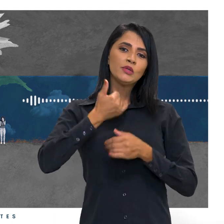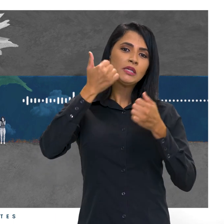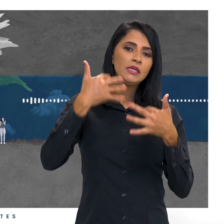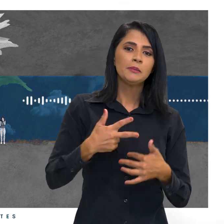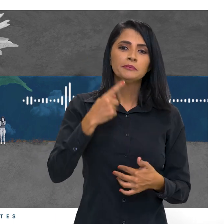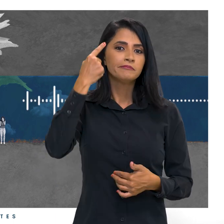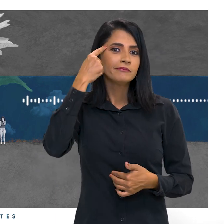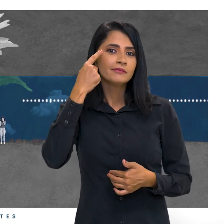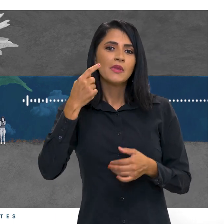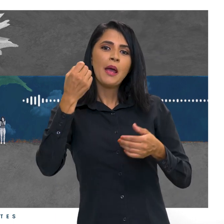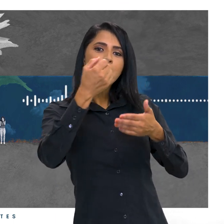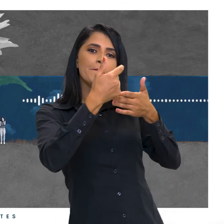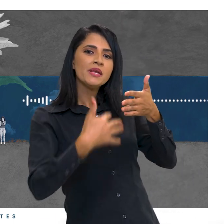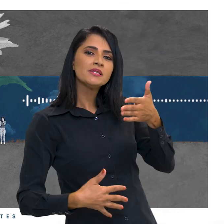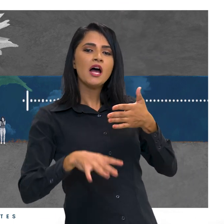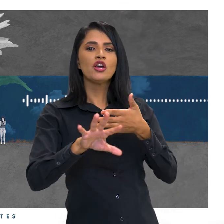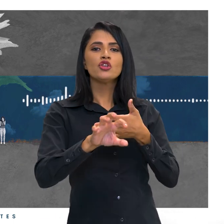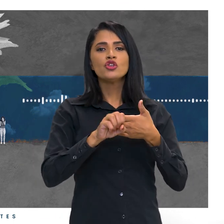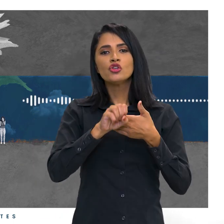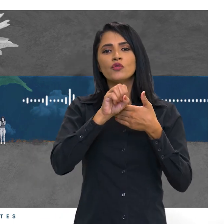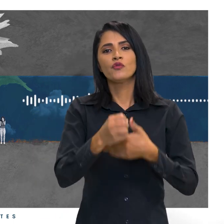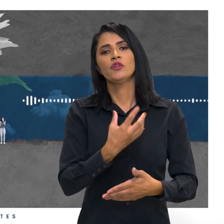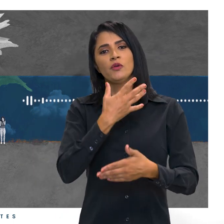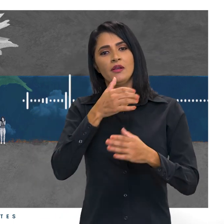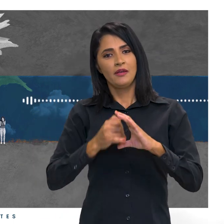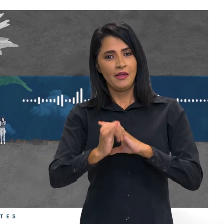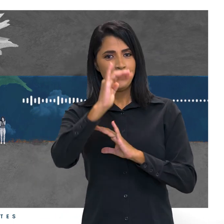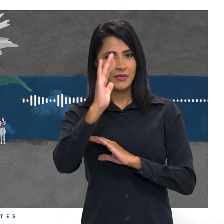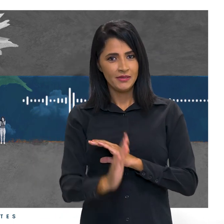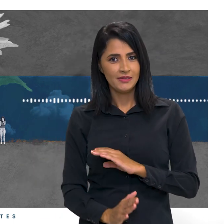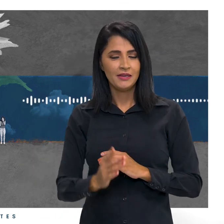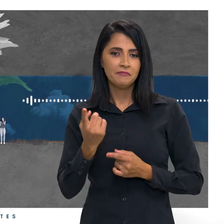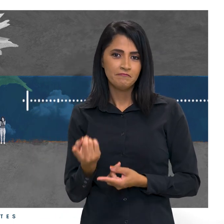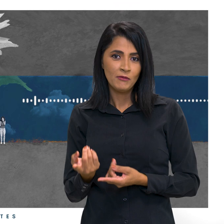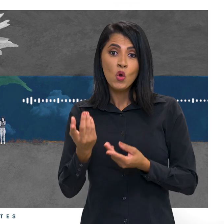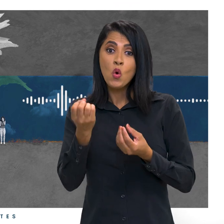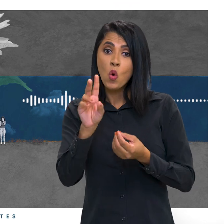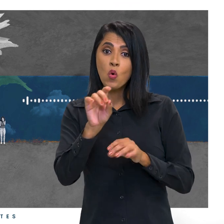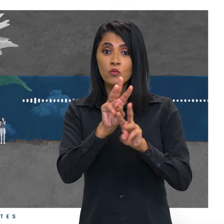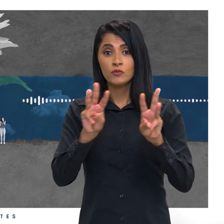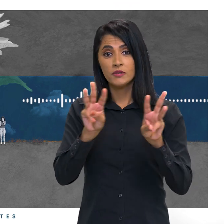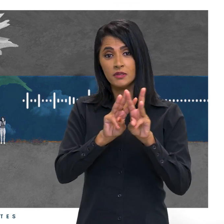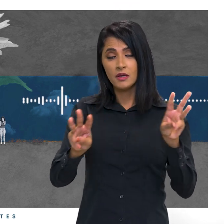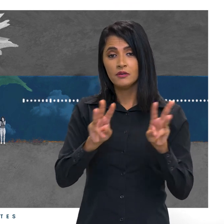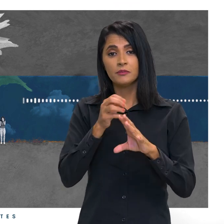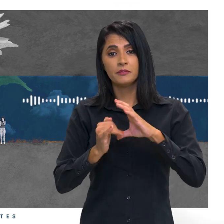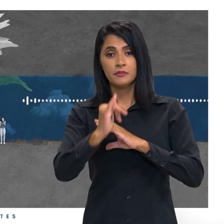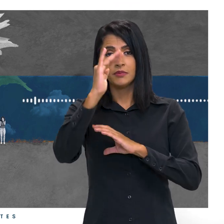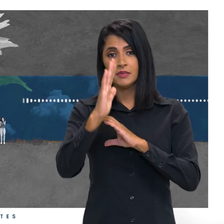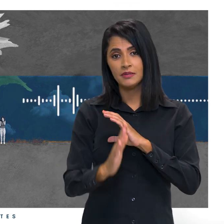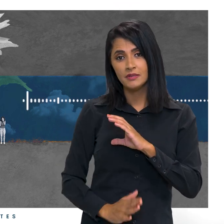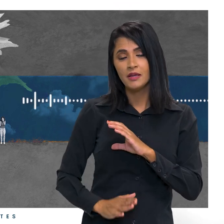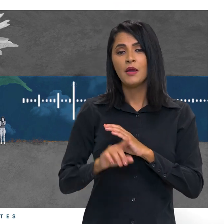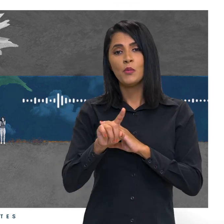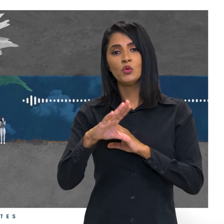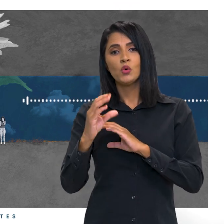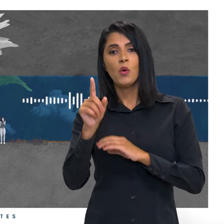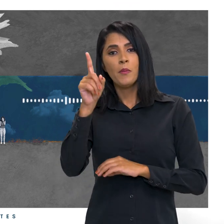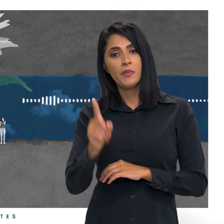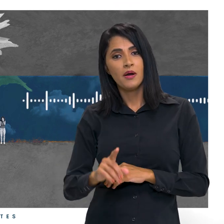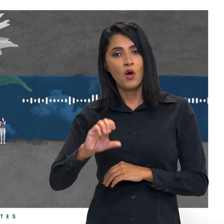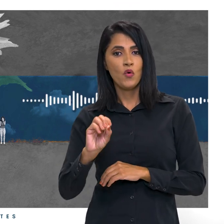mensagem em ouvidoria.ebc.com.br ou então pelo site ebc.com.br barra ouvidoria.